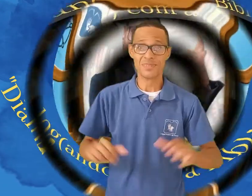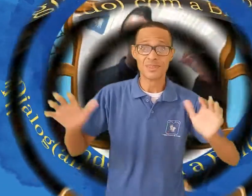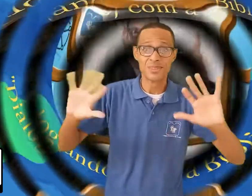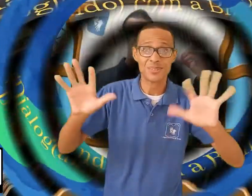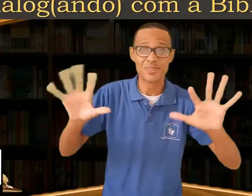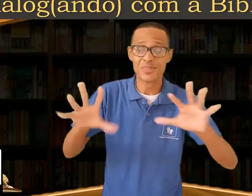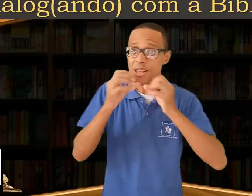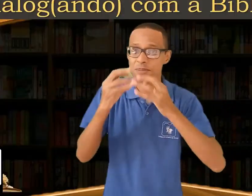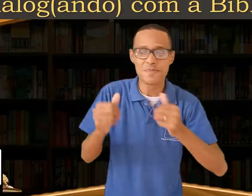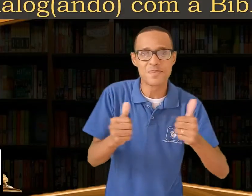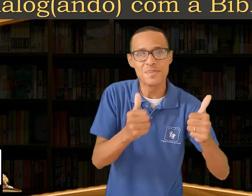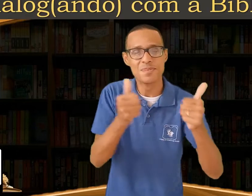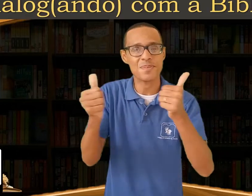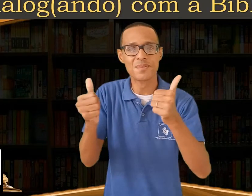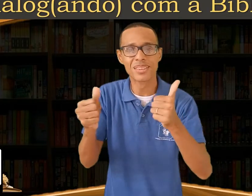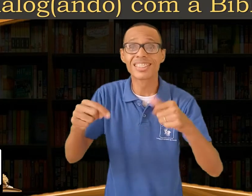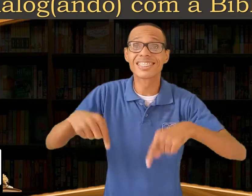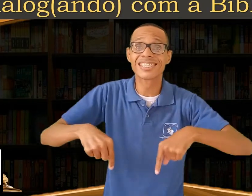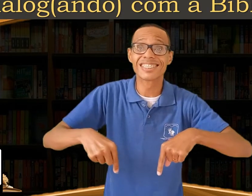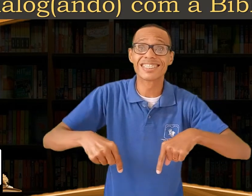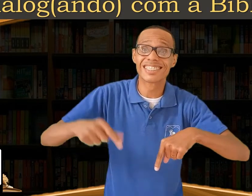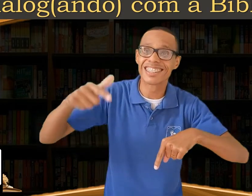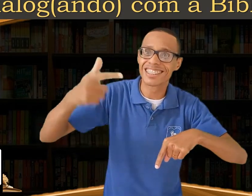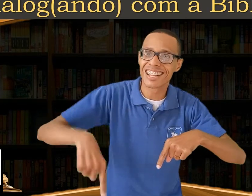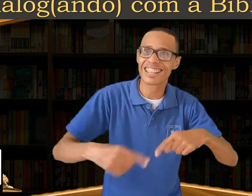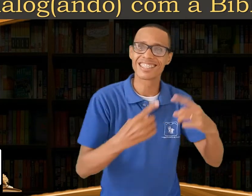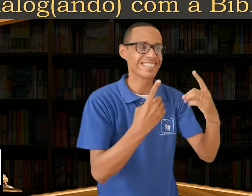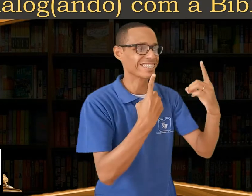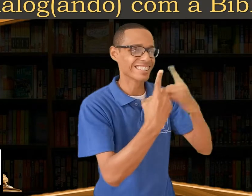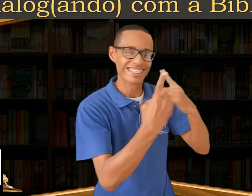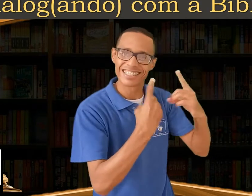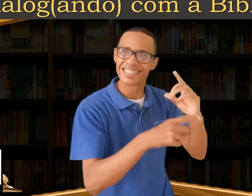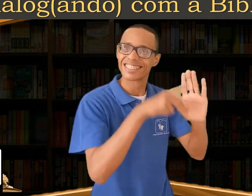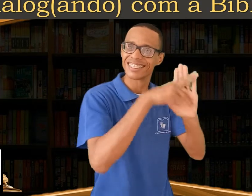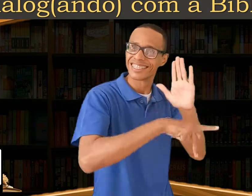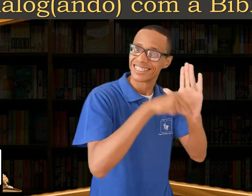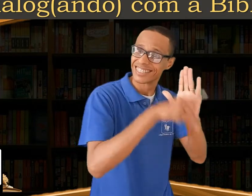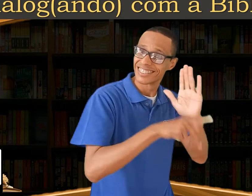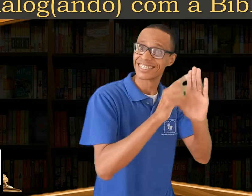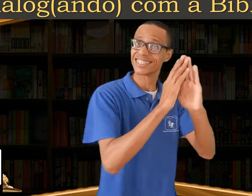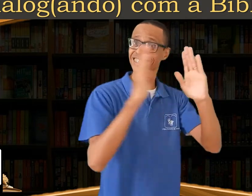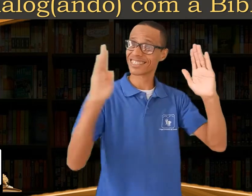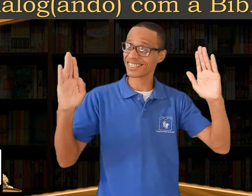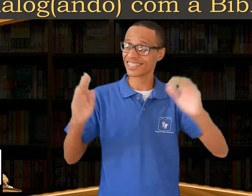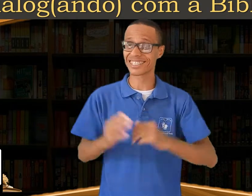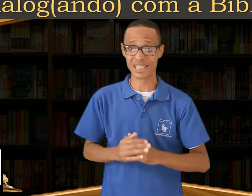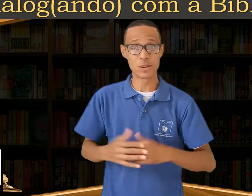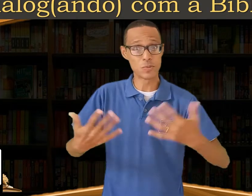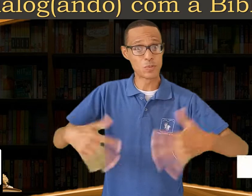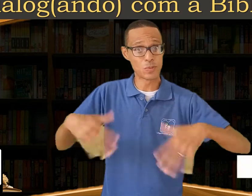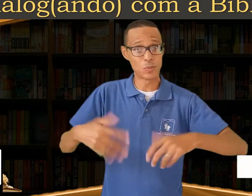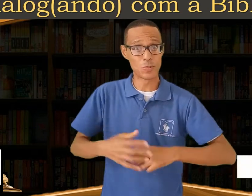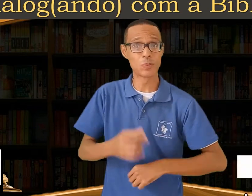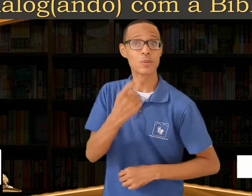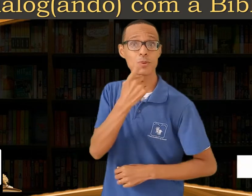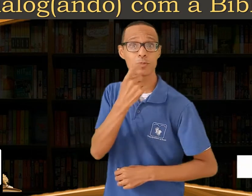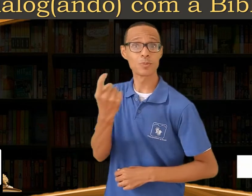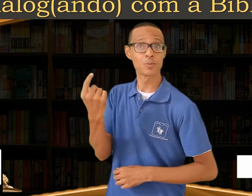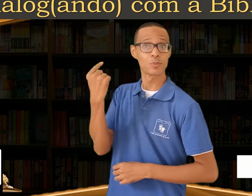Olá, pessoal! Como estão? Tudo bem? Mais um Dialogando com a Biblioteca. O nosso